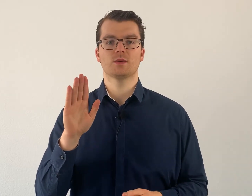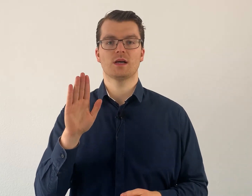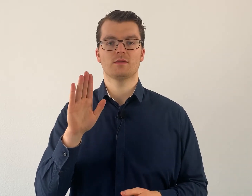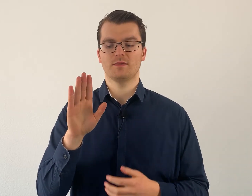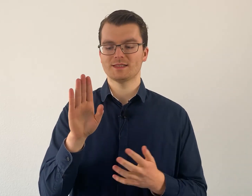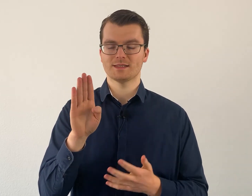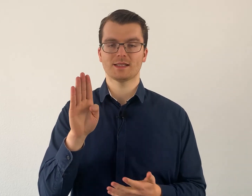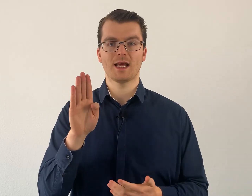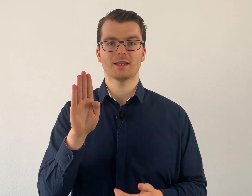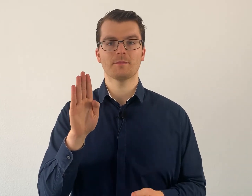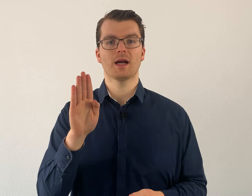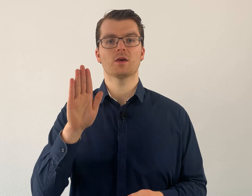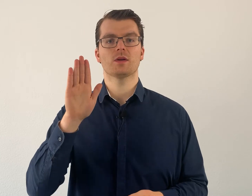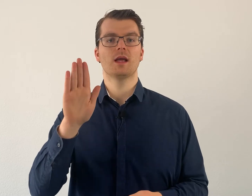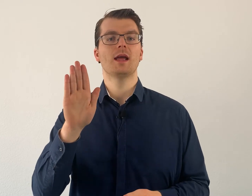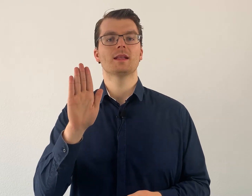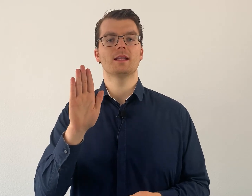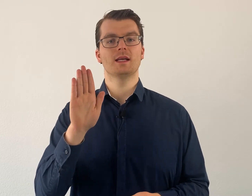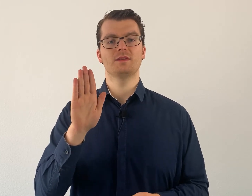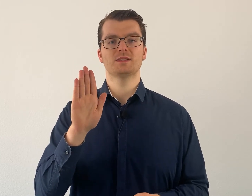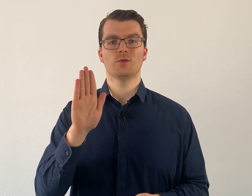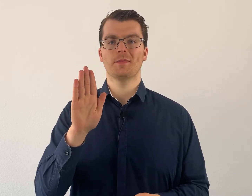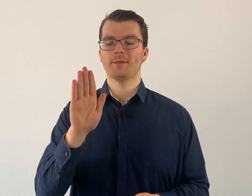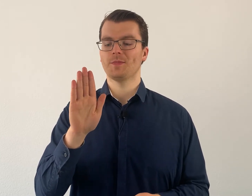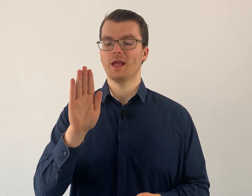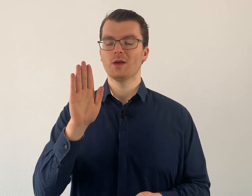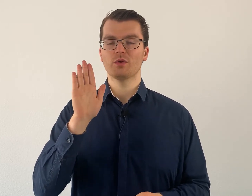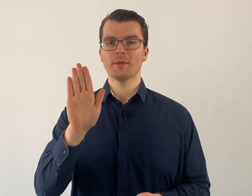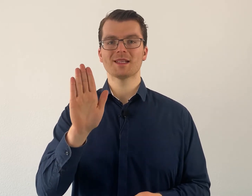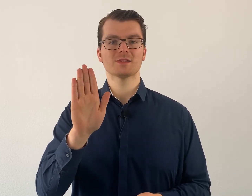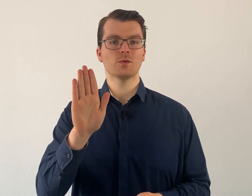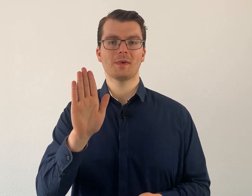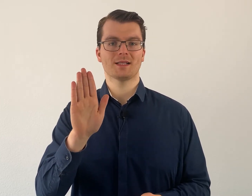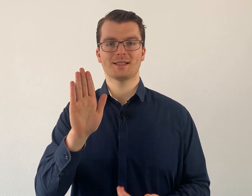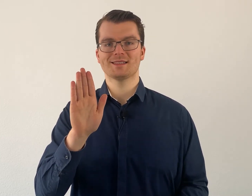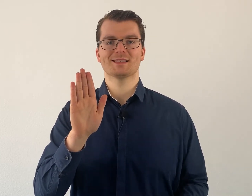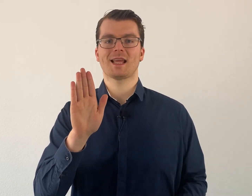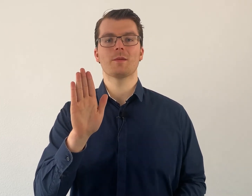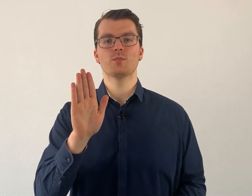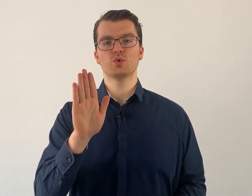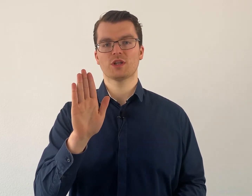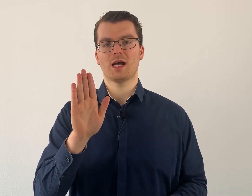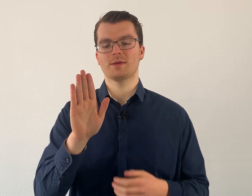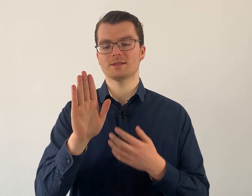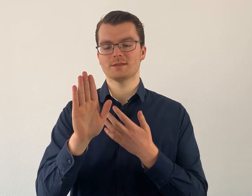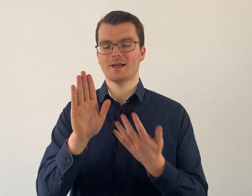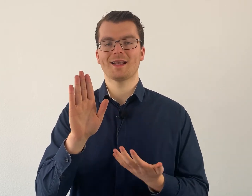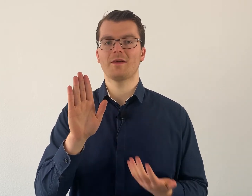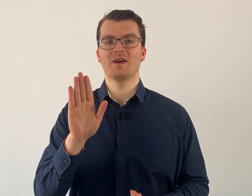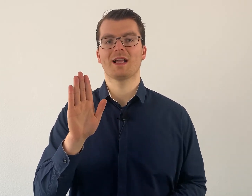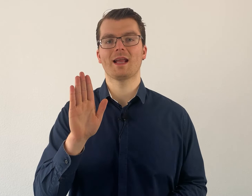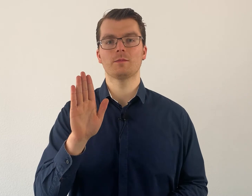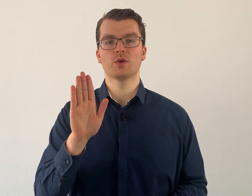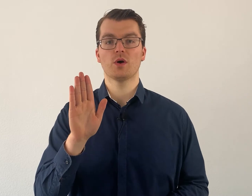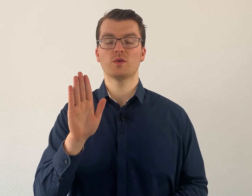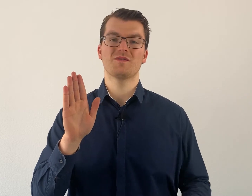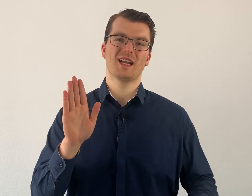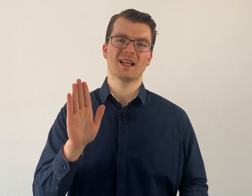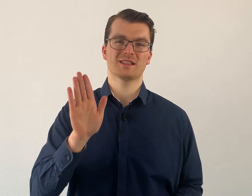oder weil sie das dann halt nicht machen können, dann irgendwie so machen. Nur wenn man das so macht, dann ist das kein Buchstabe. Es hat einfach keine Bedeutung. Vielleicht hat es